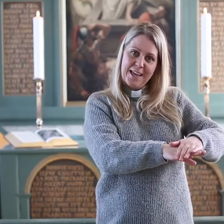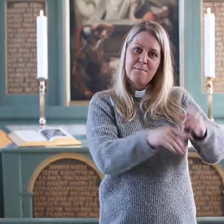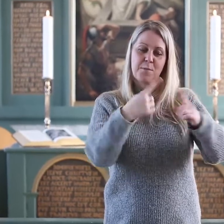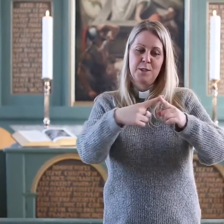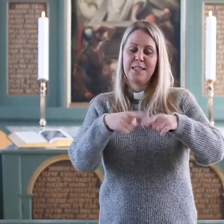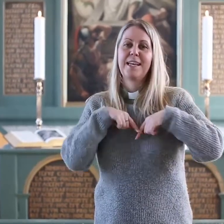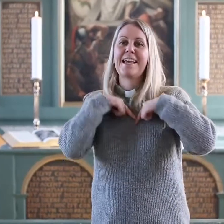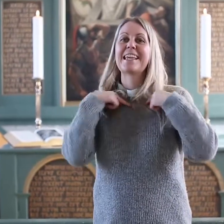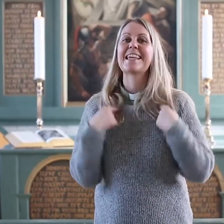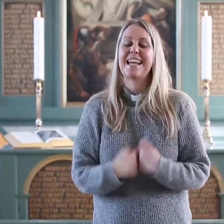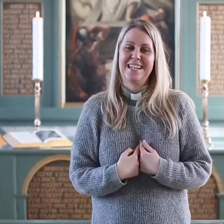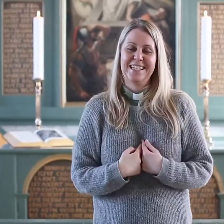og i hjertet vårt.